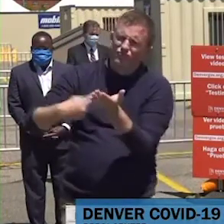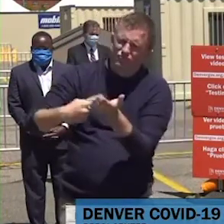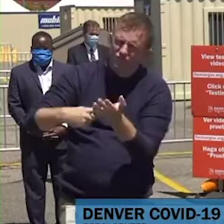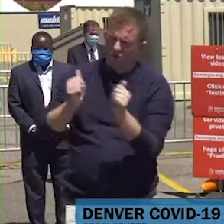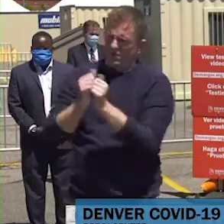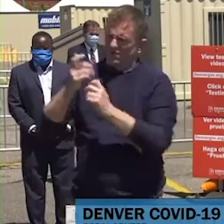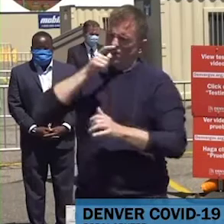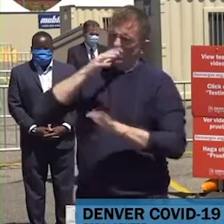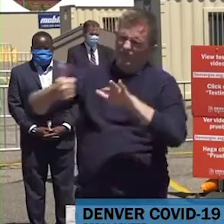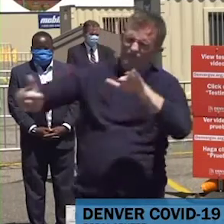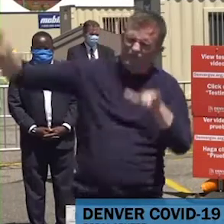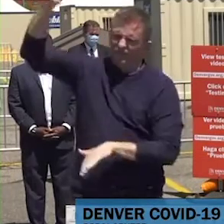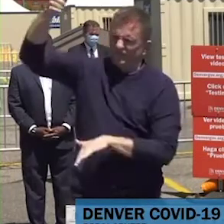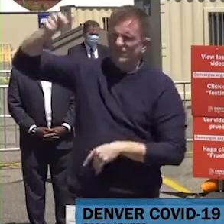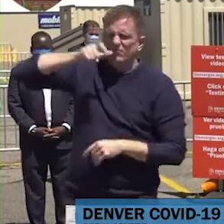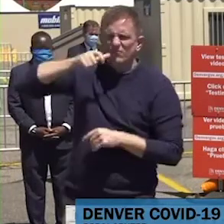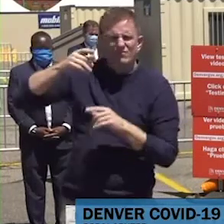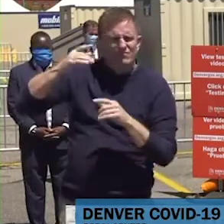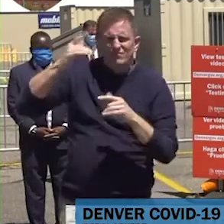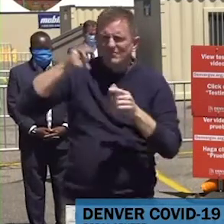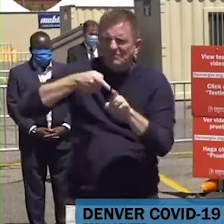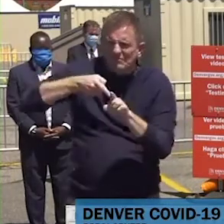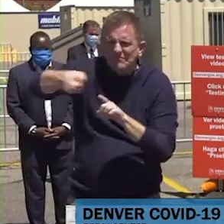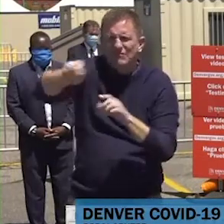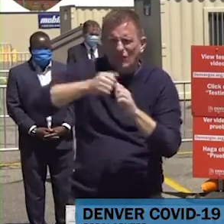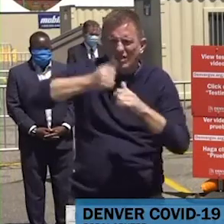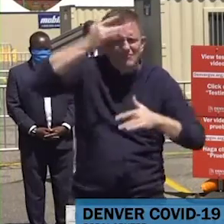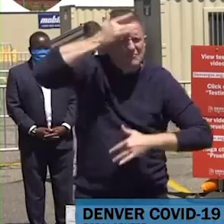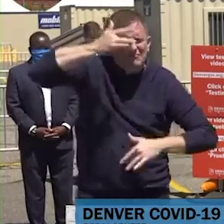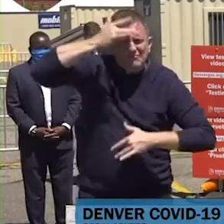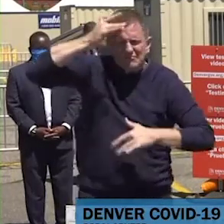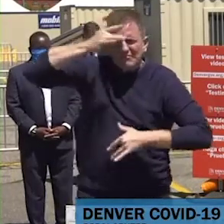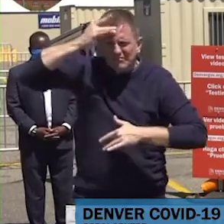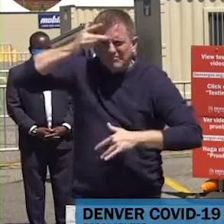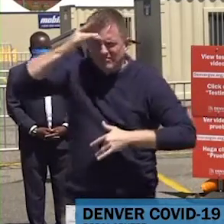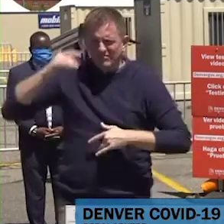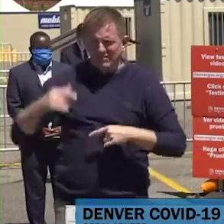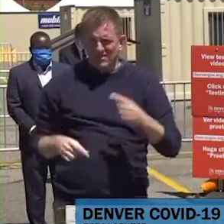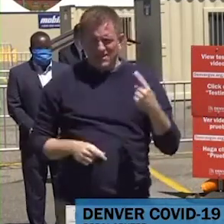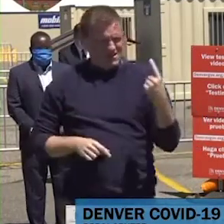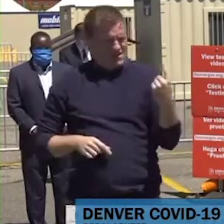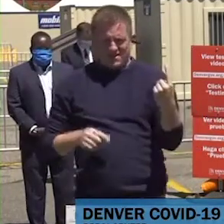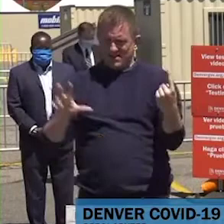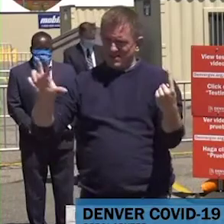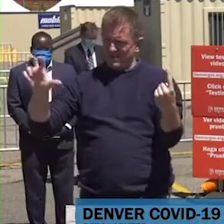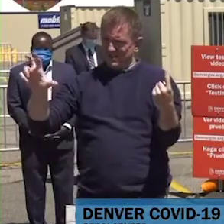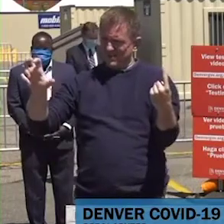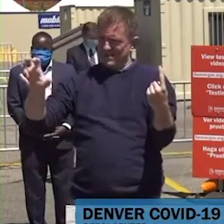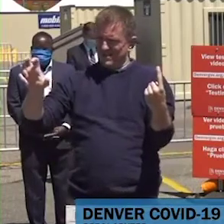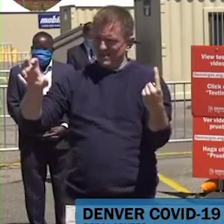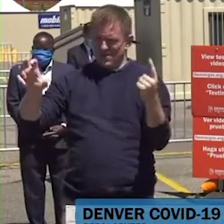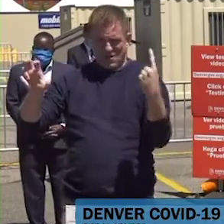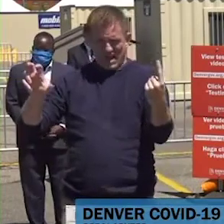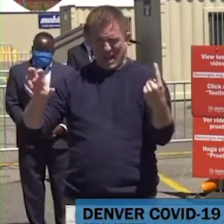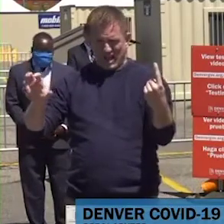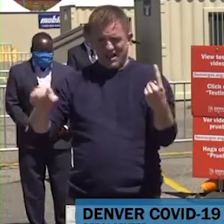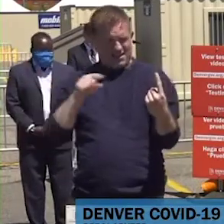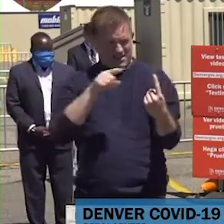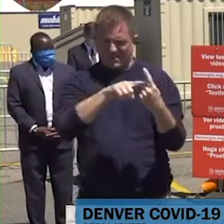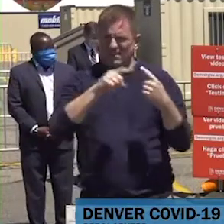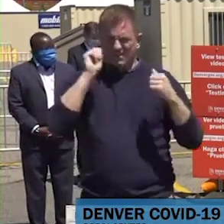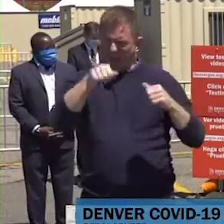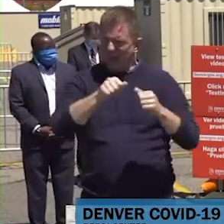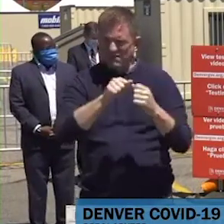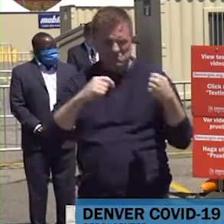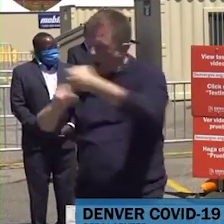de limitar sus reuniones a 10 personas. Imagínense que hay 50 o 100 grupos de 50 personas, 100 personas a través